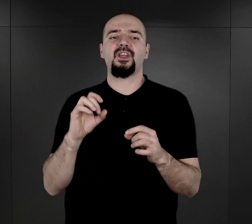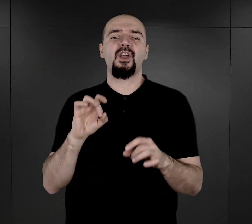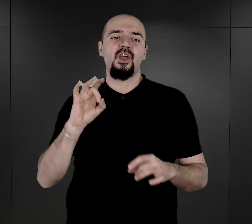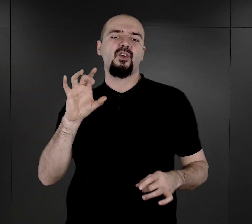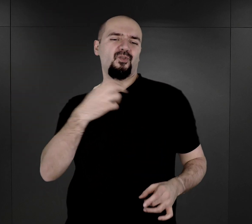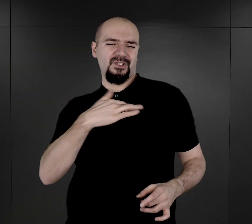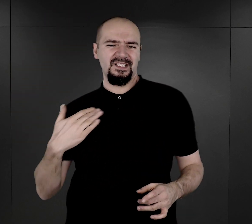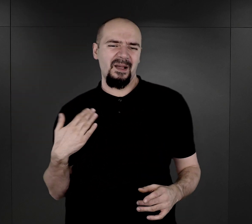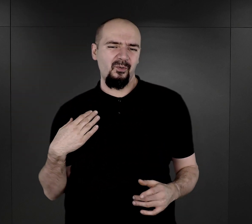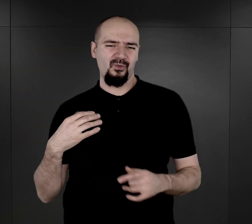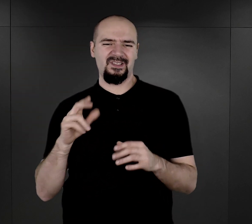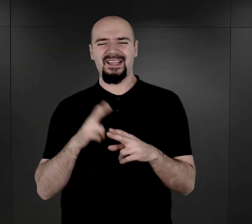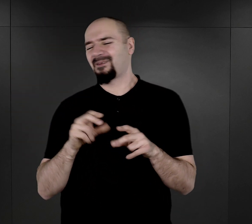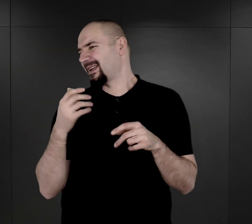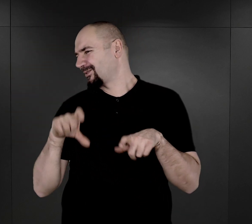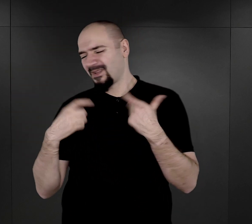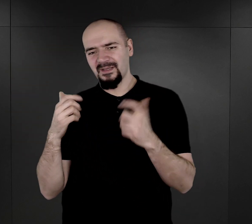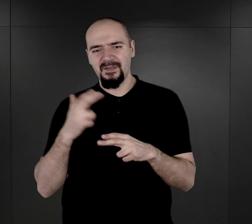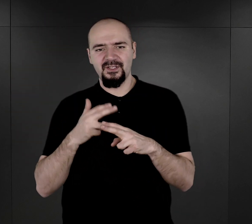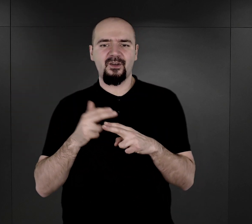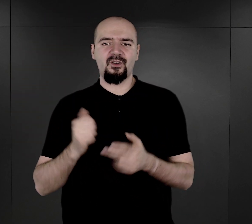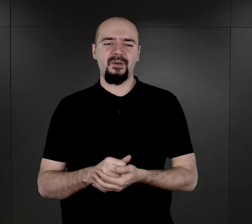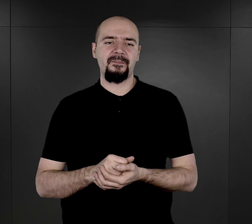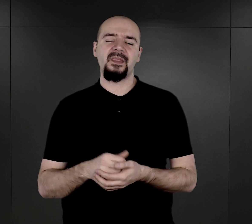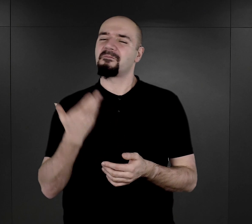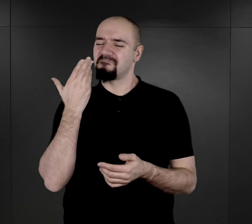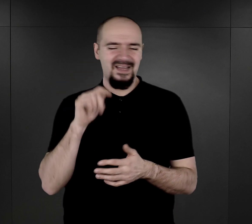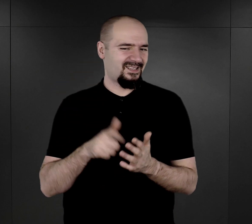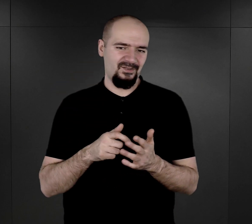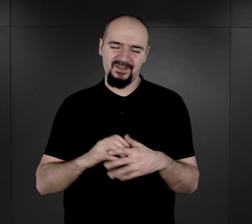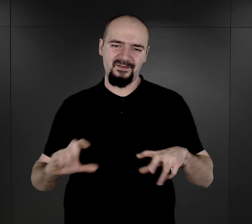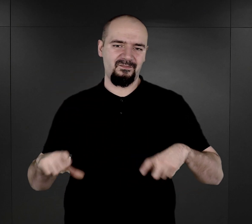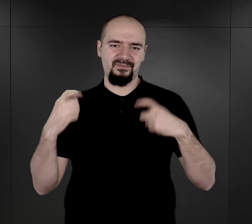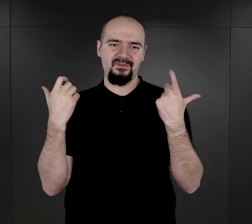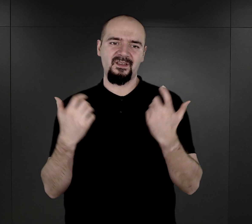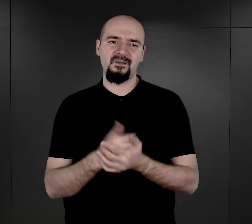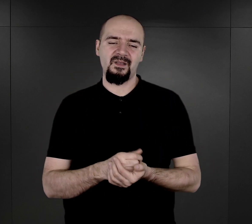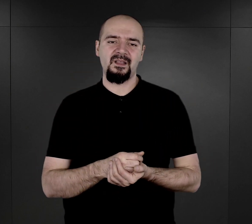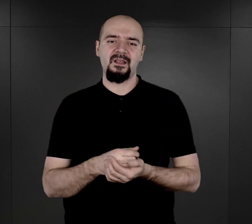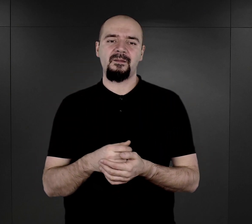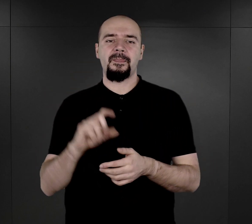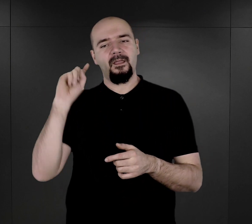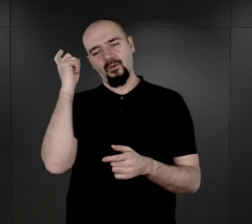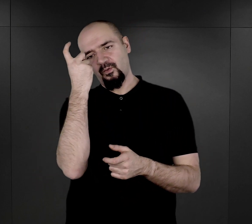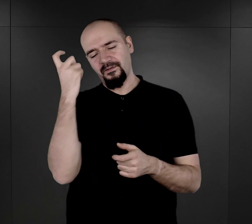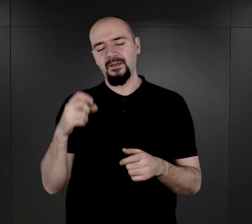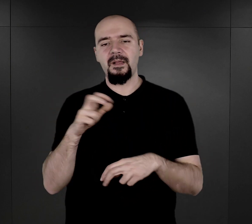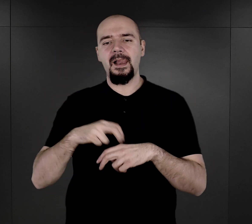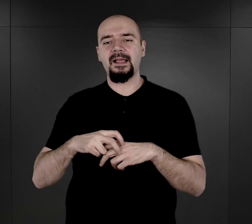niebezpieczna choroba, bardzo, bardzo często występowały. Naczelnym lekarzem obozu romskiego był dr Józef Mengele.